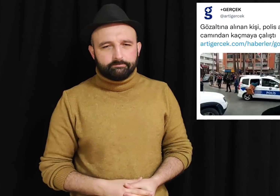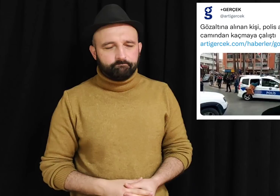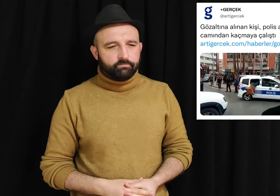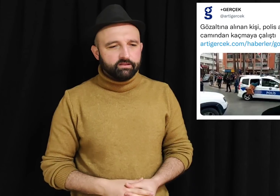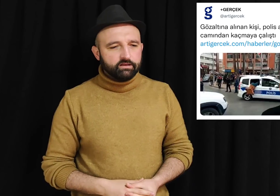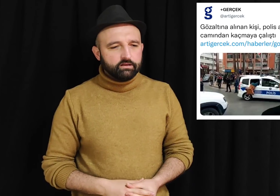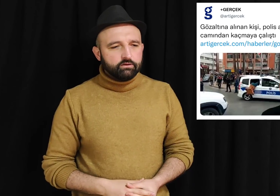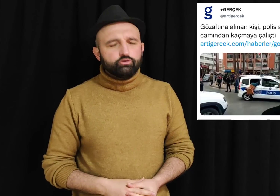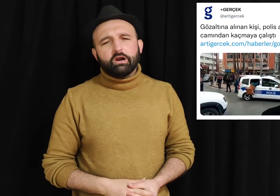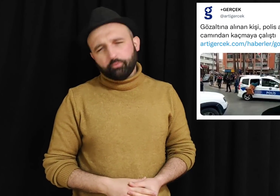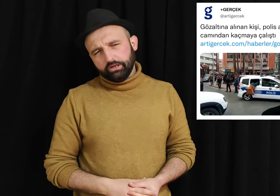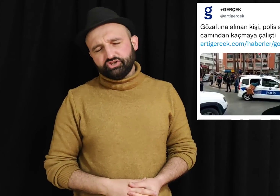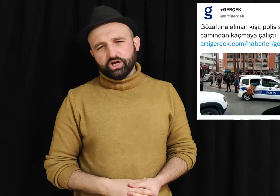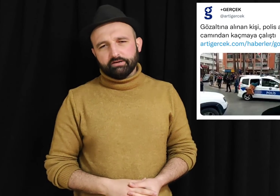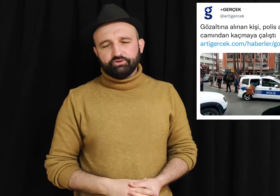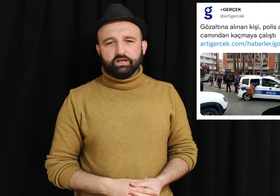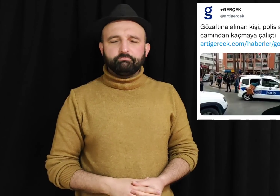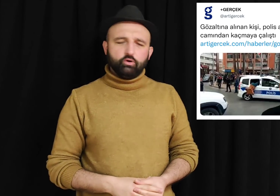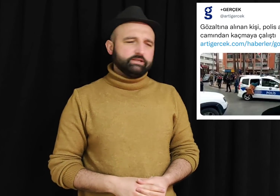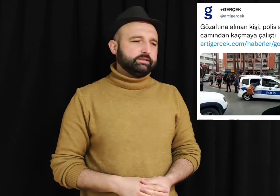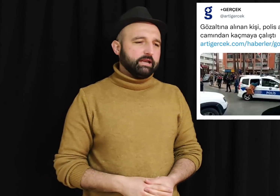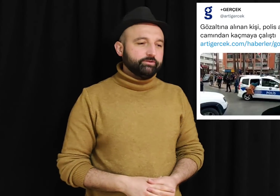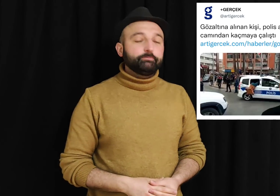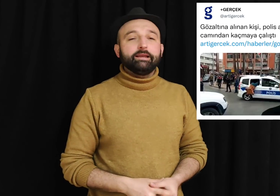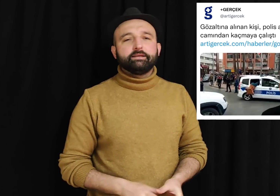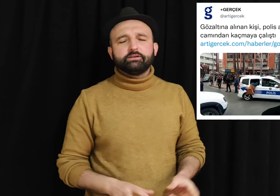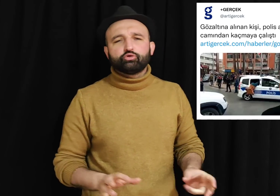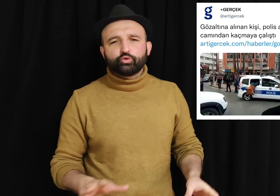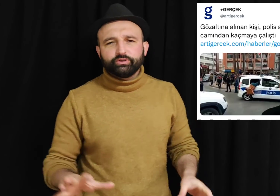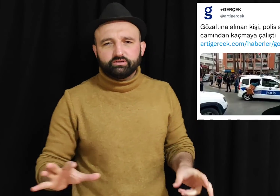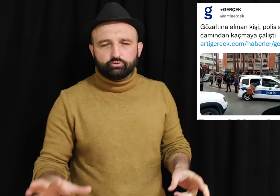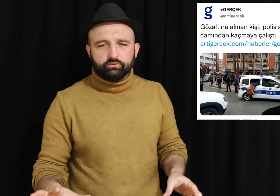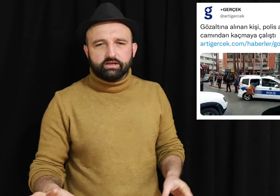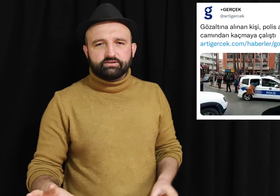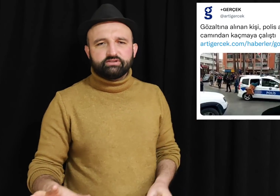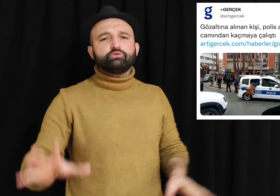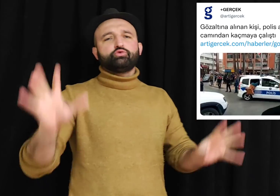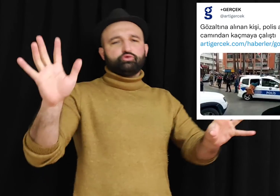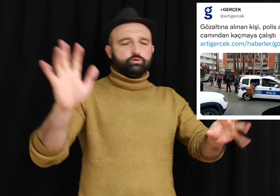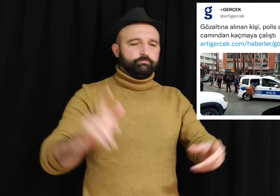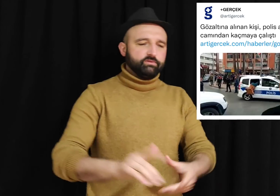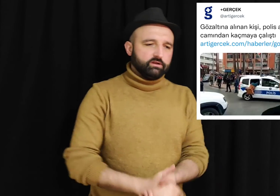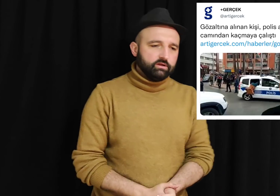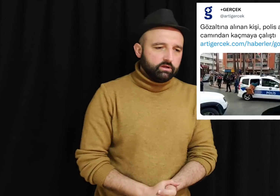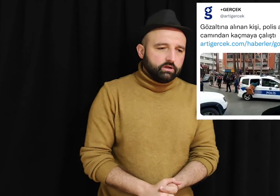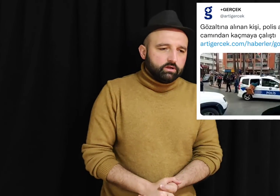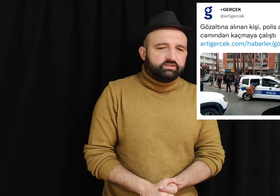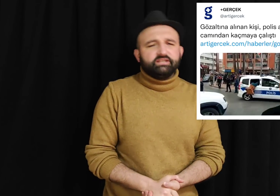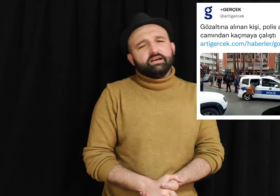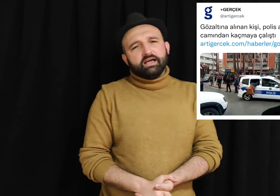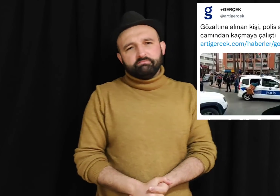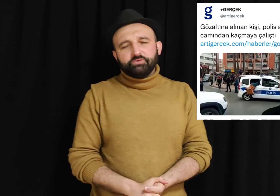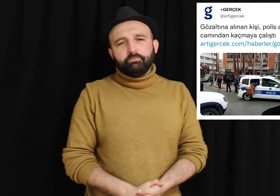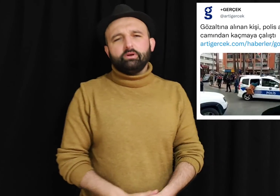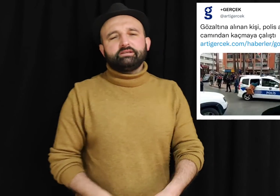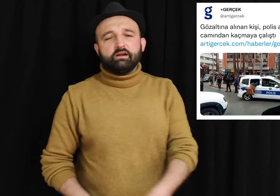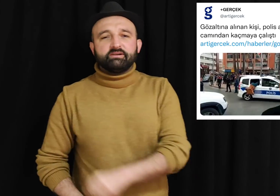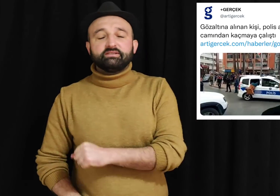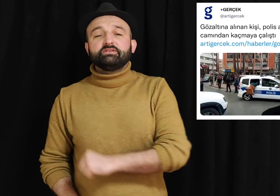Sonra polis çağırmışlar. Polis gelmiş belli ki skuter kullanıcısı suçlu. Sinirlenmiş polis arabasının